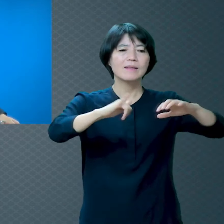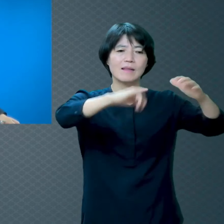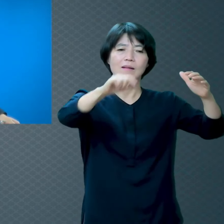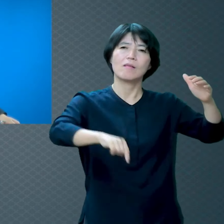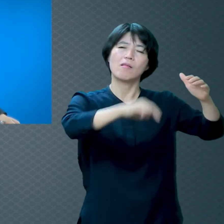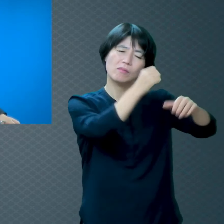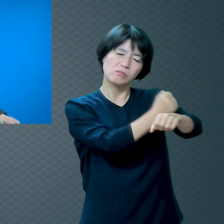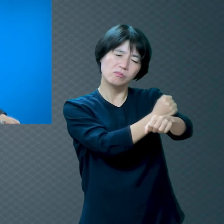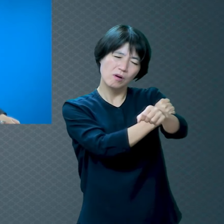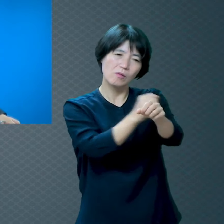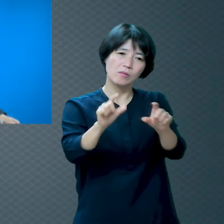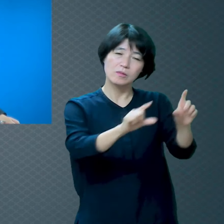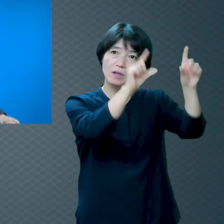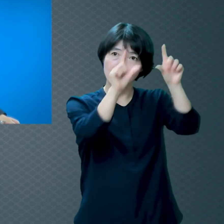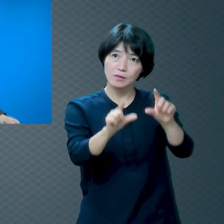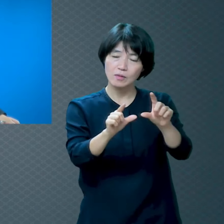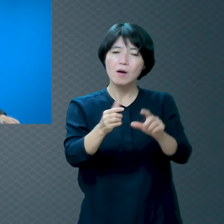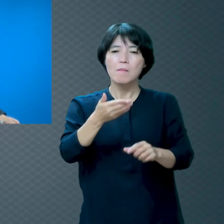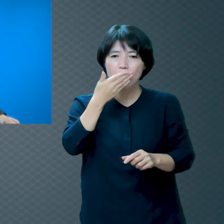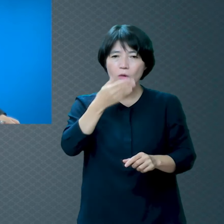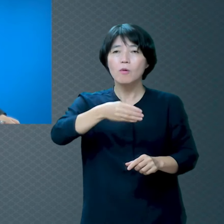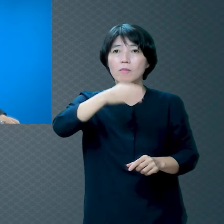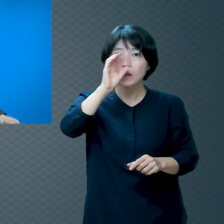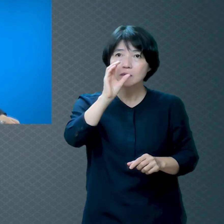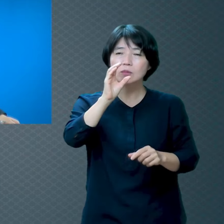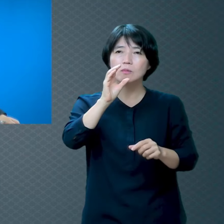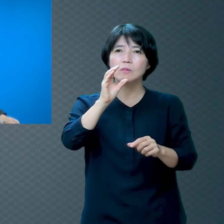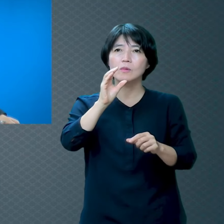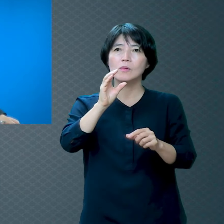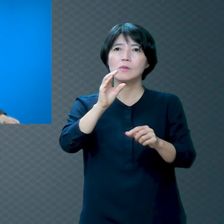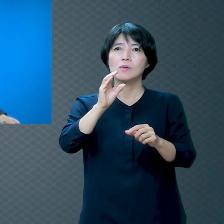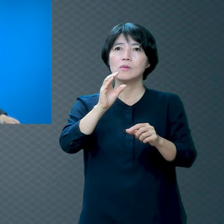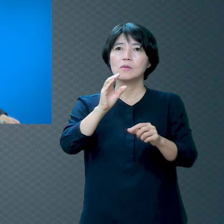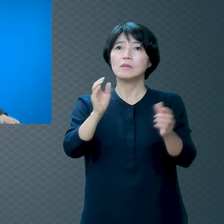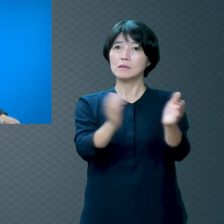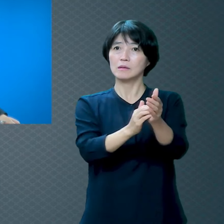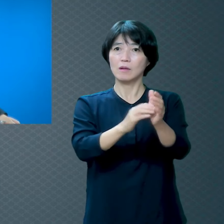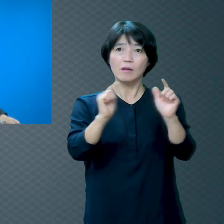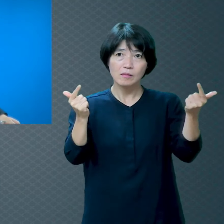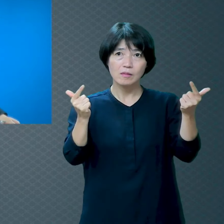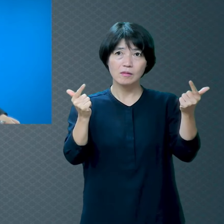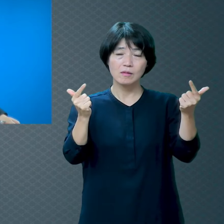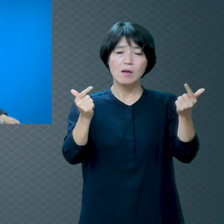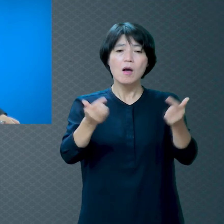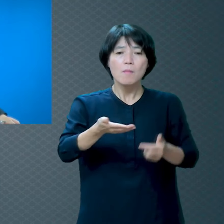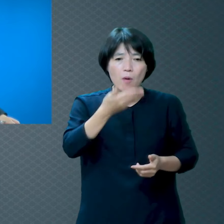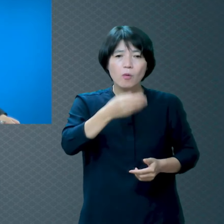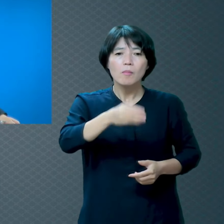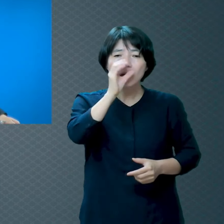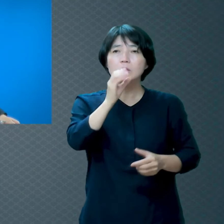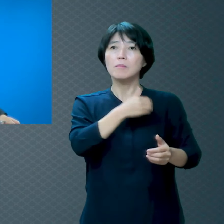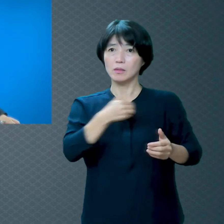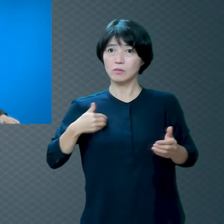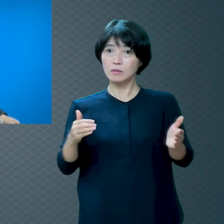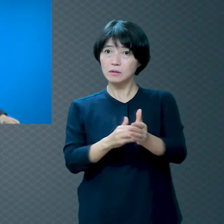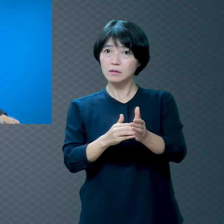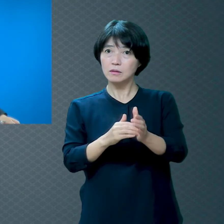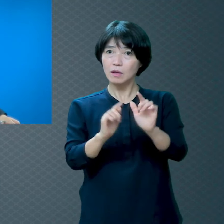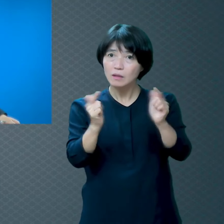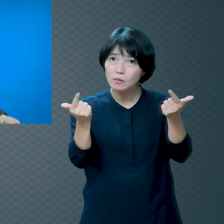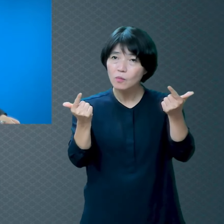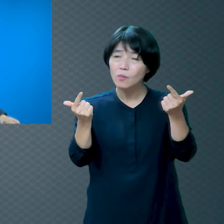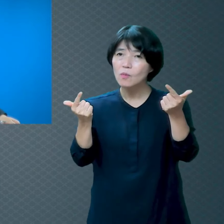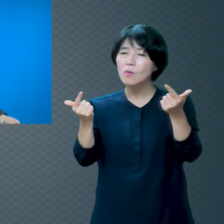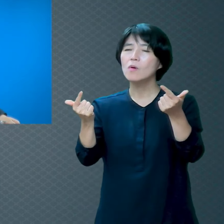가운데에서 먹고 마시는 거 그게 닭 아니잖아요 먹고 마시는 것보다 더 큰 게 있어요